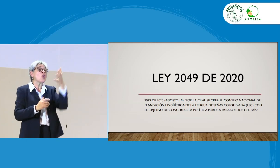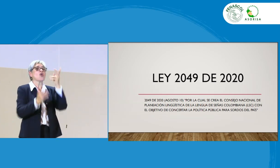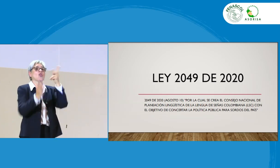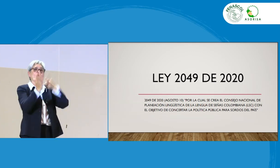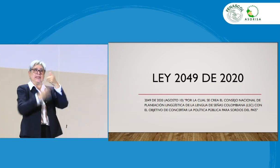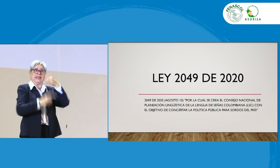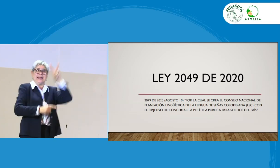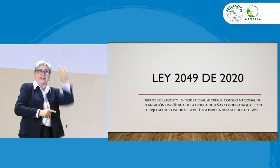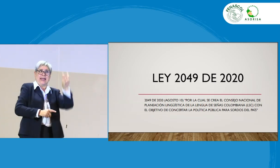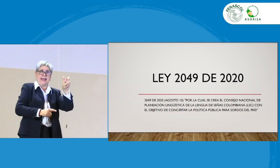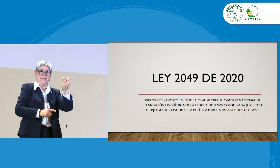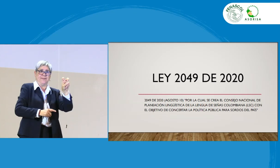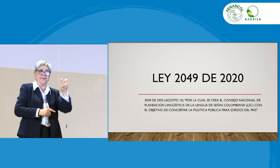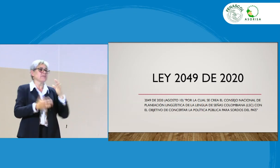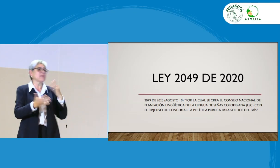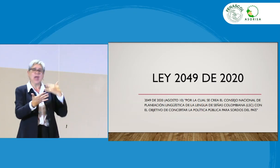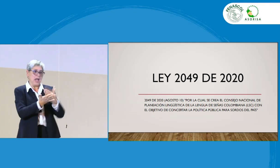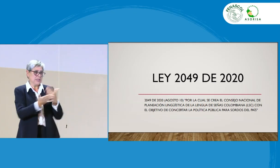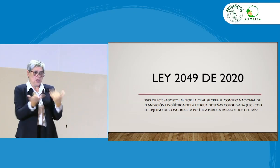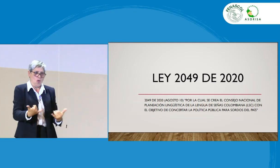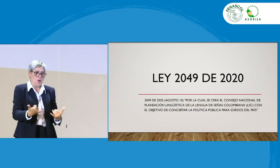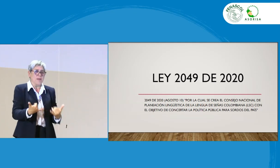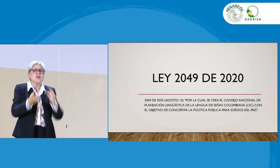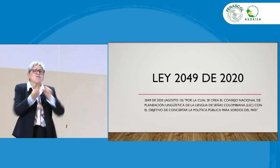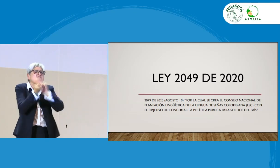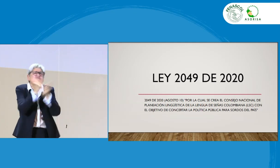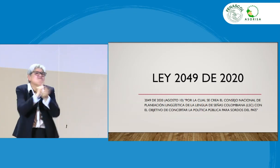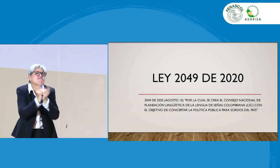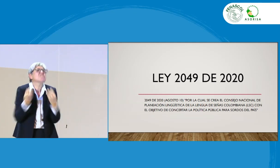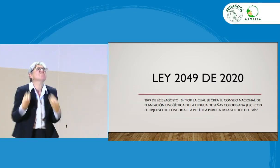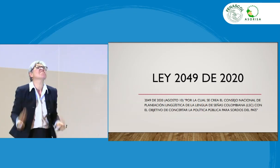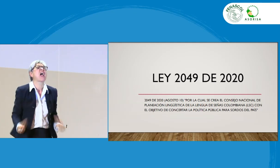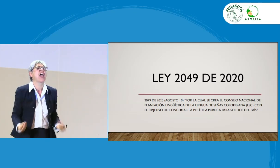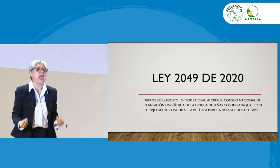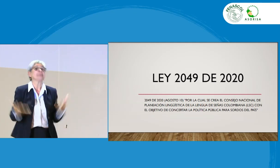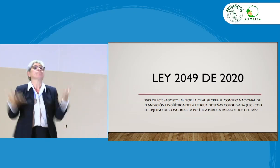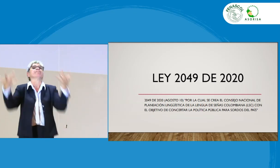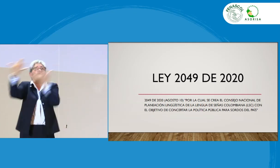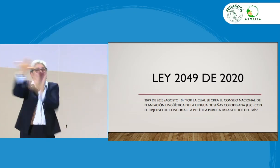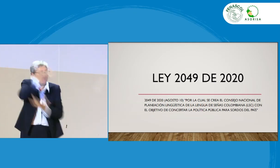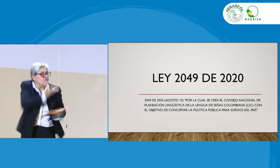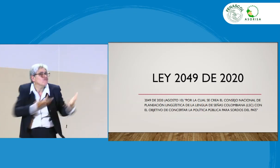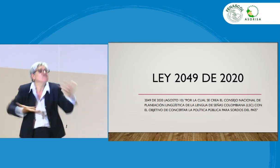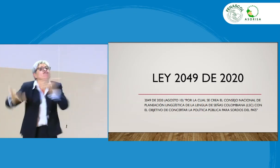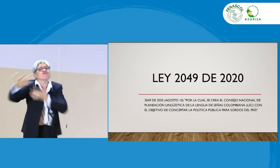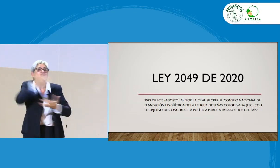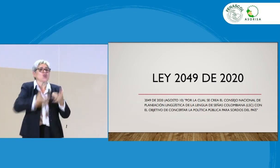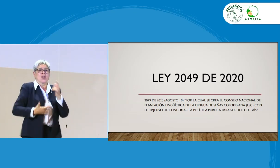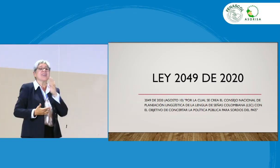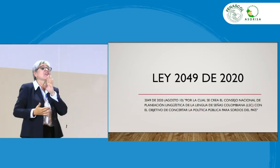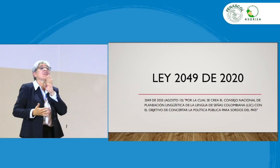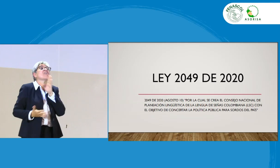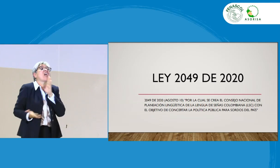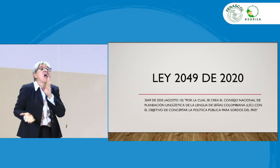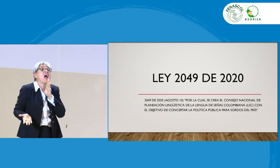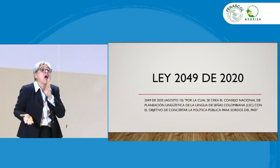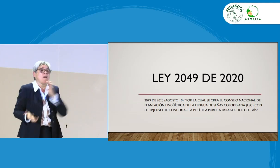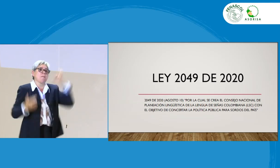2017. Y pues hasta ahora. ¿Y para qué hacemos estos encuentros? Para, pues si precisamente compartir a través de los